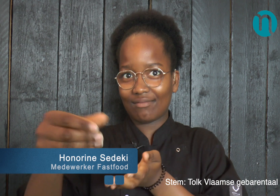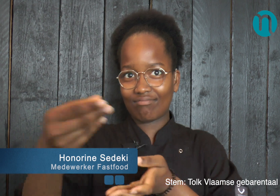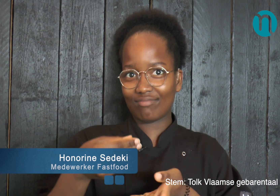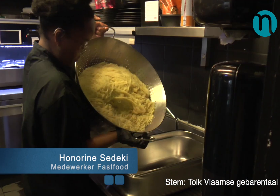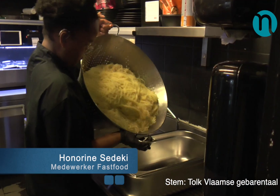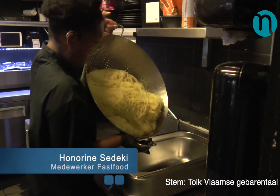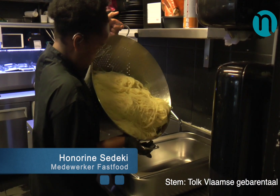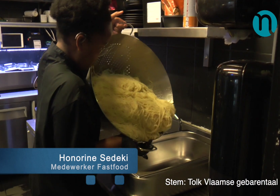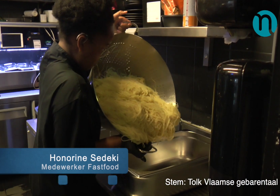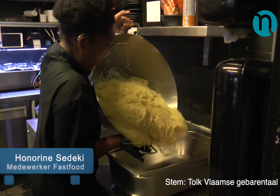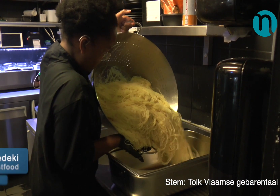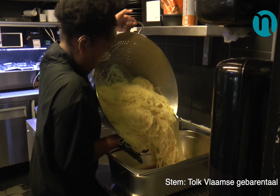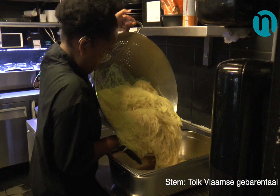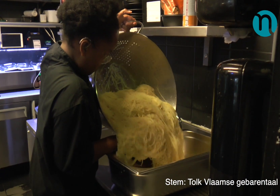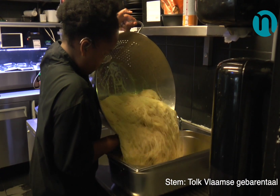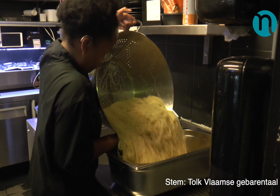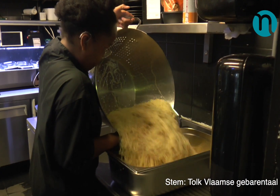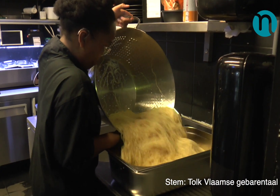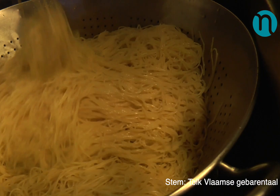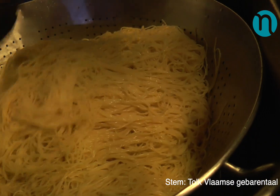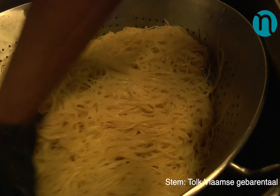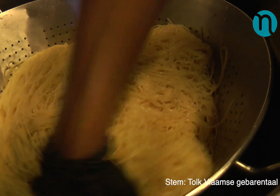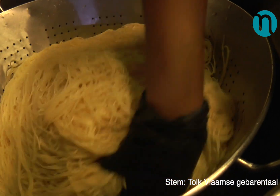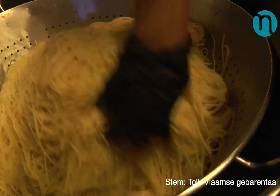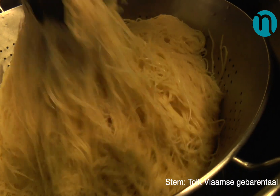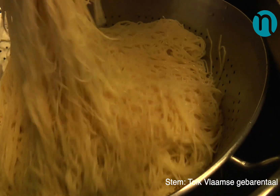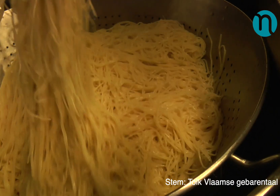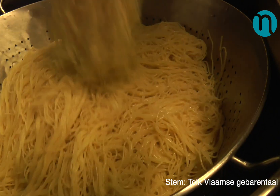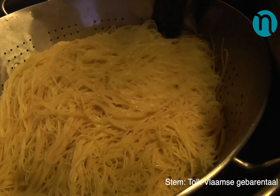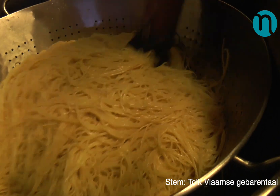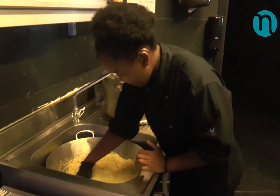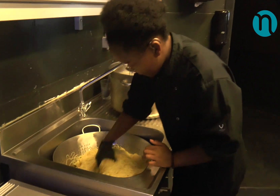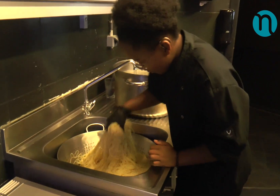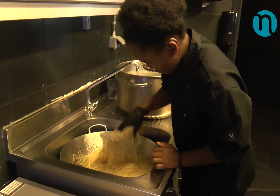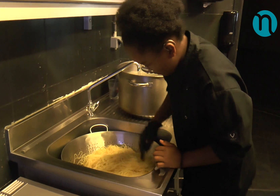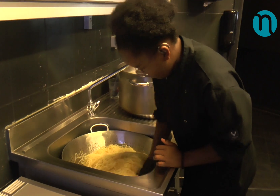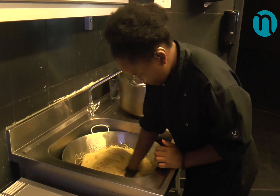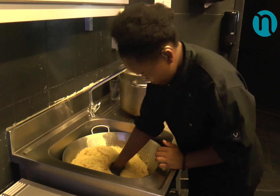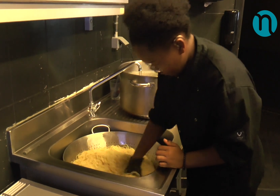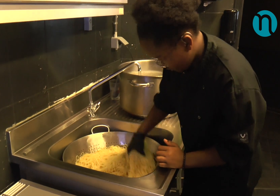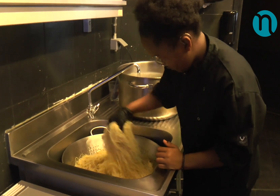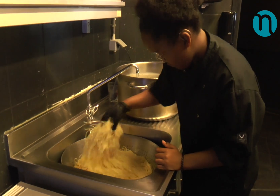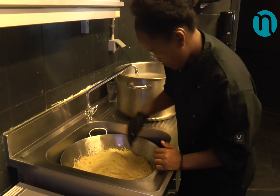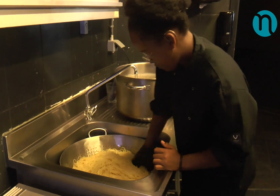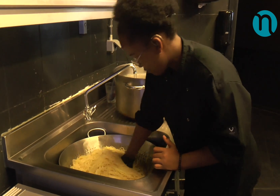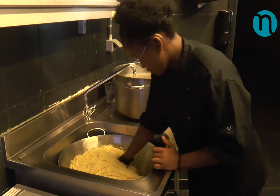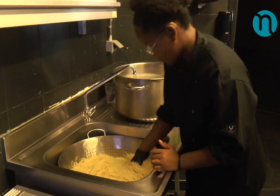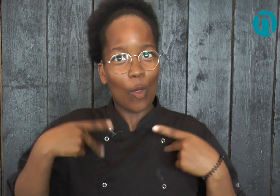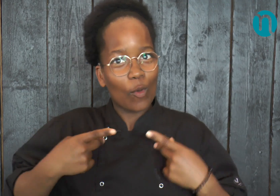voor. Waarom het leuk is? Omdat ik heel veel kan bijleren hoe ik het allemaal moet doen en het is